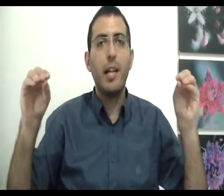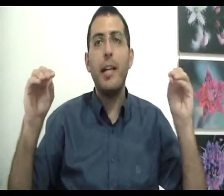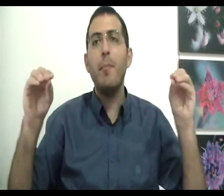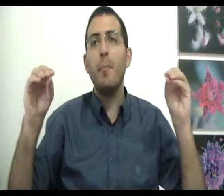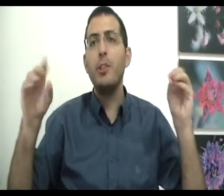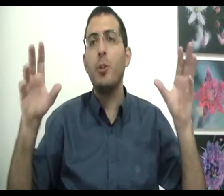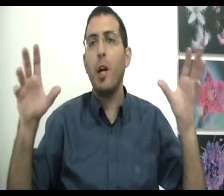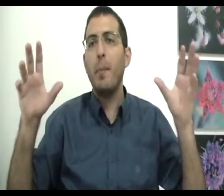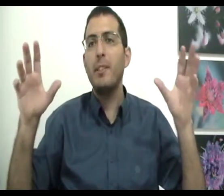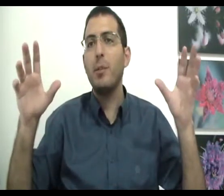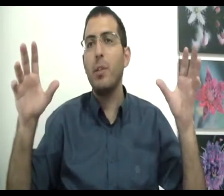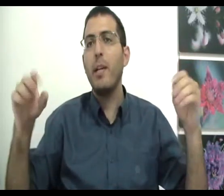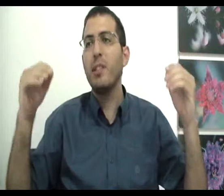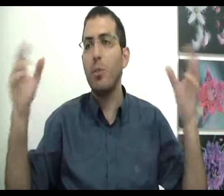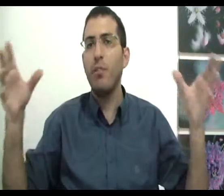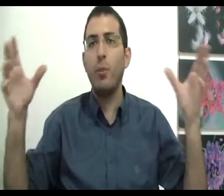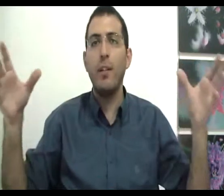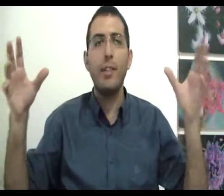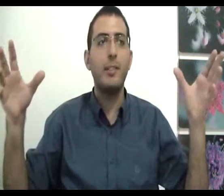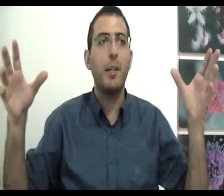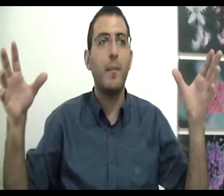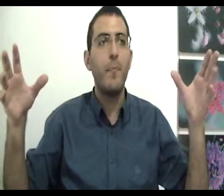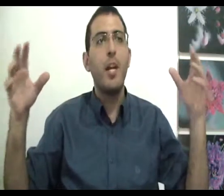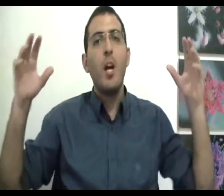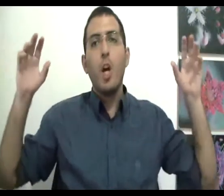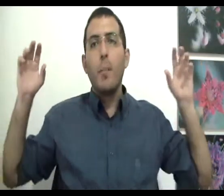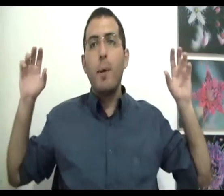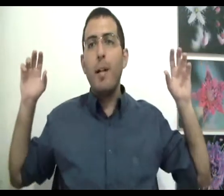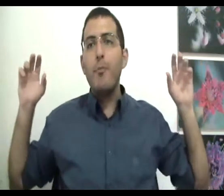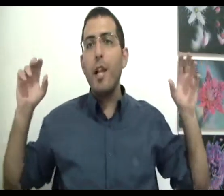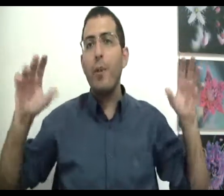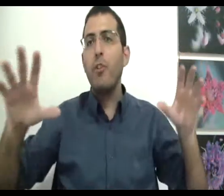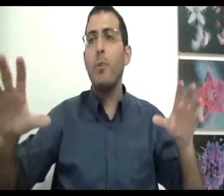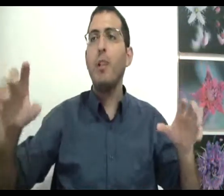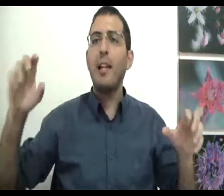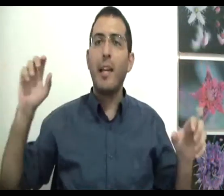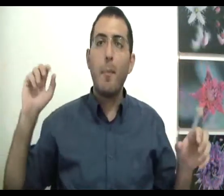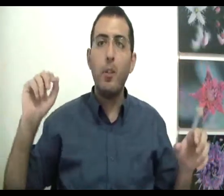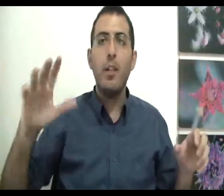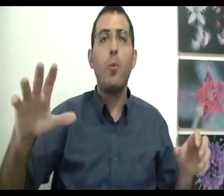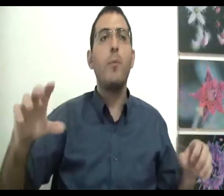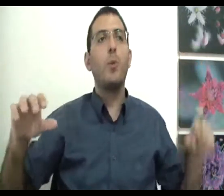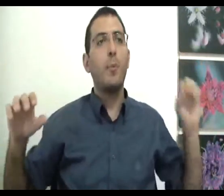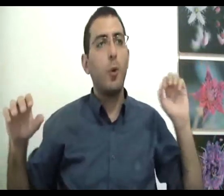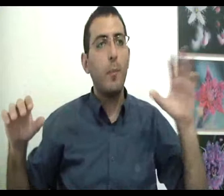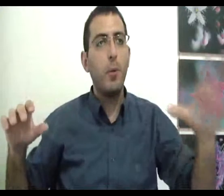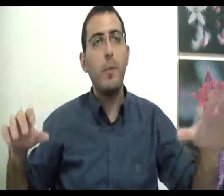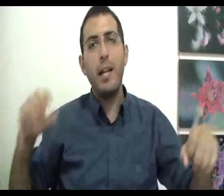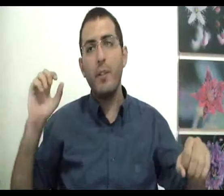האם מה שקורה במציאות האם זה טוב או רב אני אסביר בעולם שלנו יש המון תהליכים המון אירועים קוראים קוראים אירועים כאלה